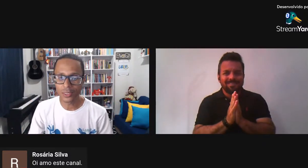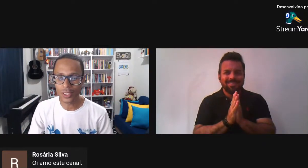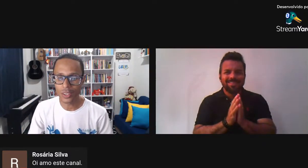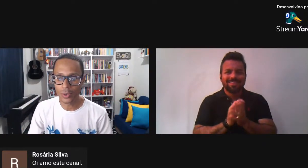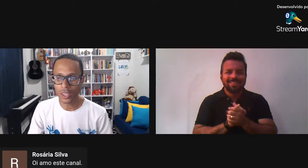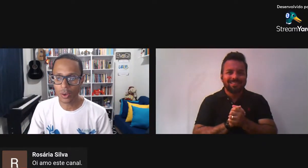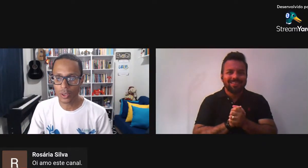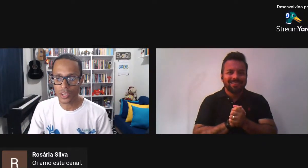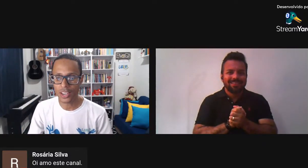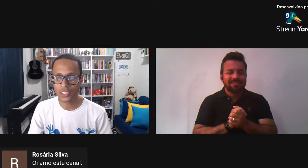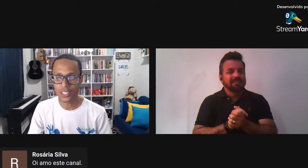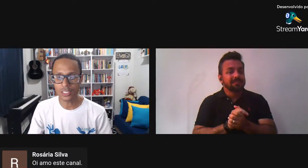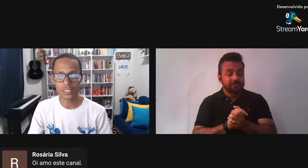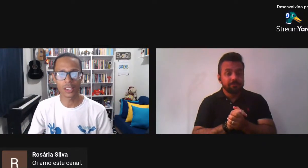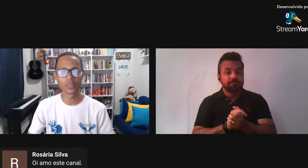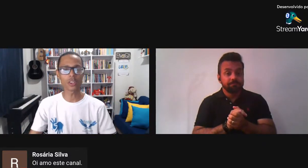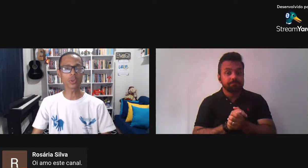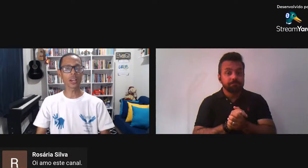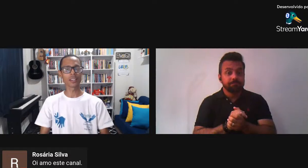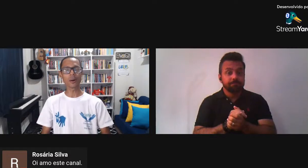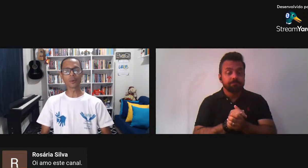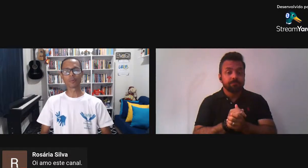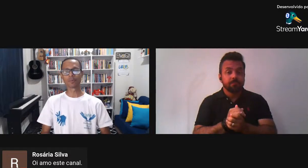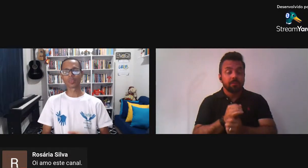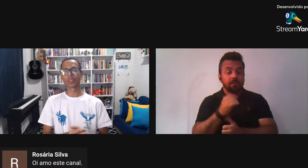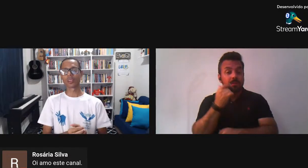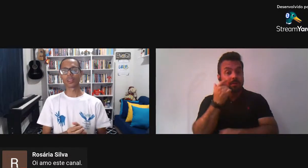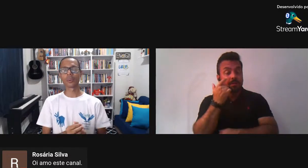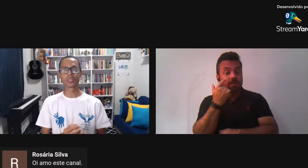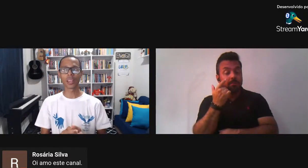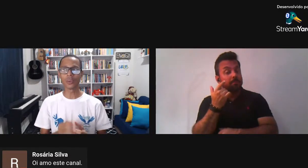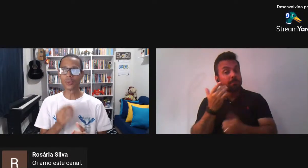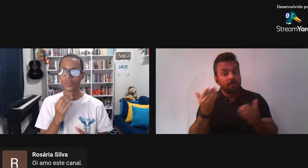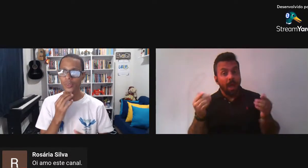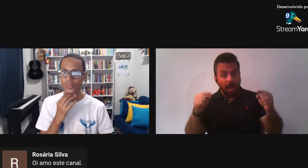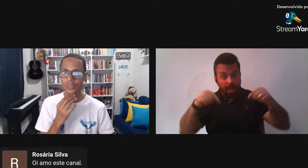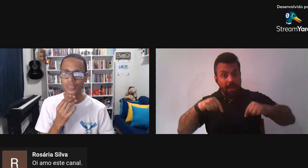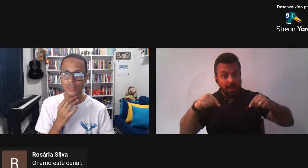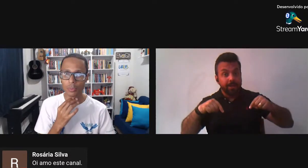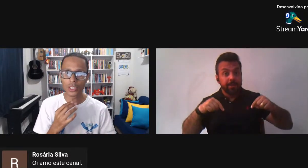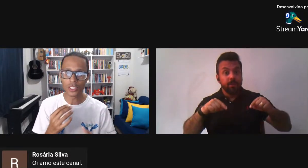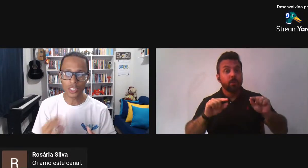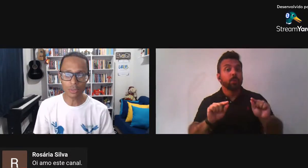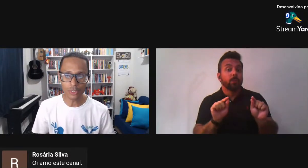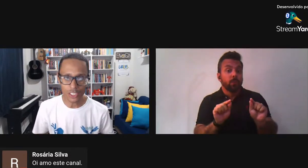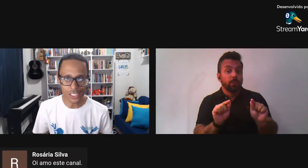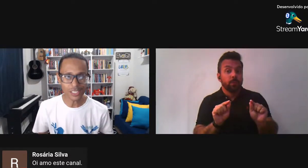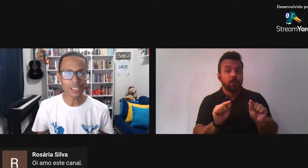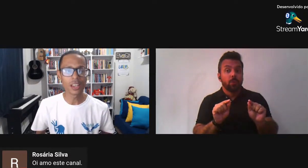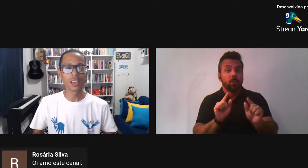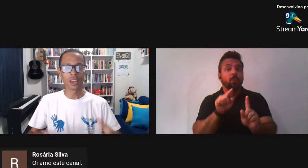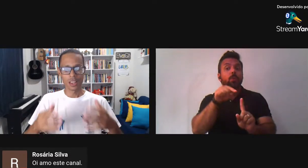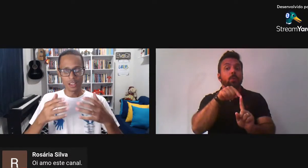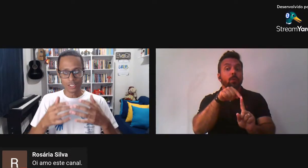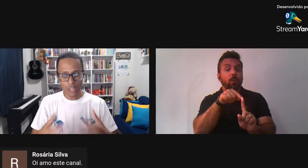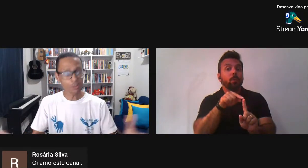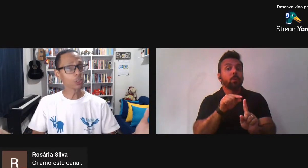Aproveitando aqui O que Rosária disse Né? O nosso canal Eu tenho O objetivo De